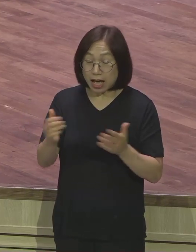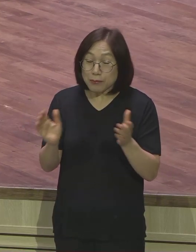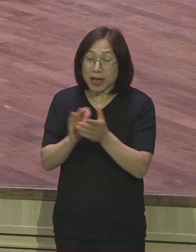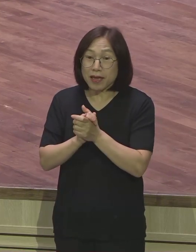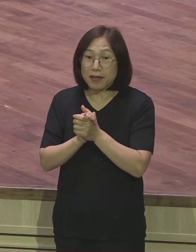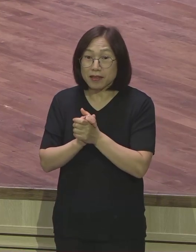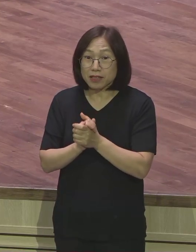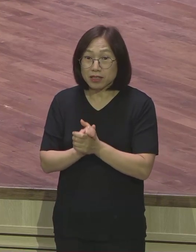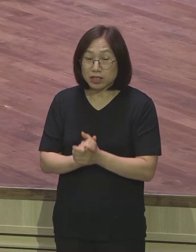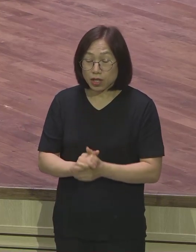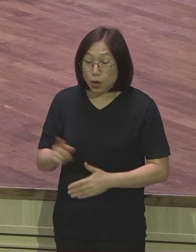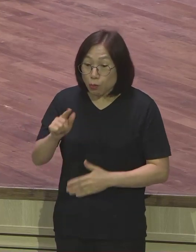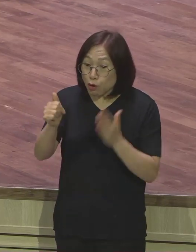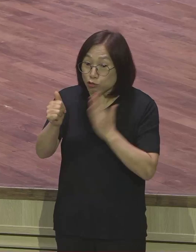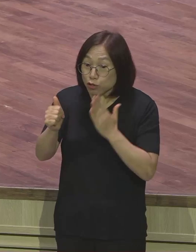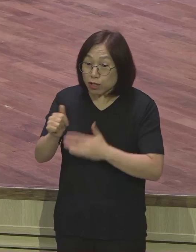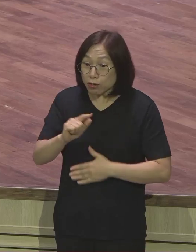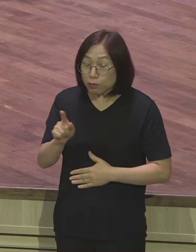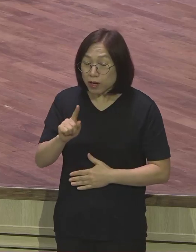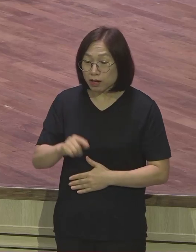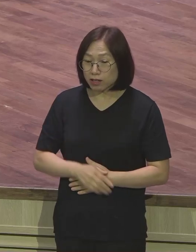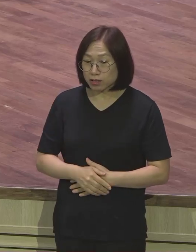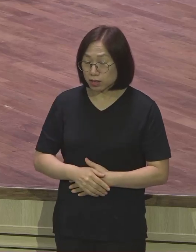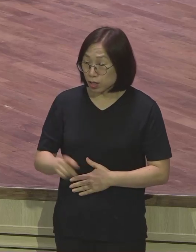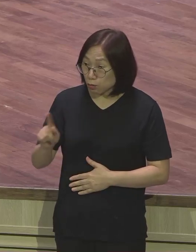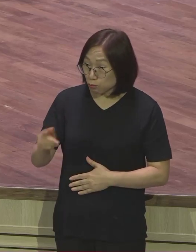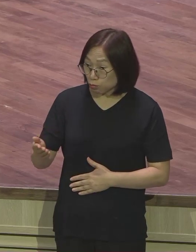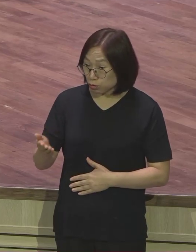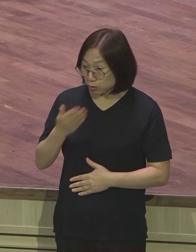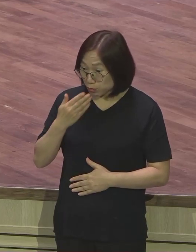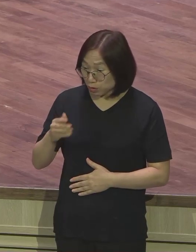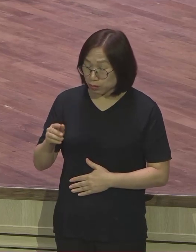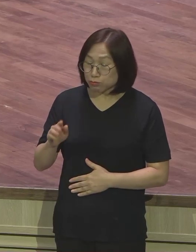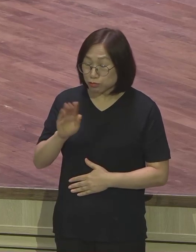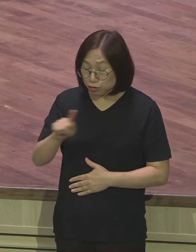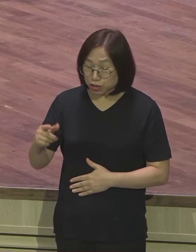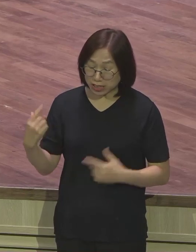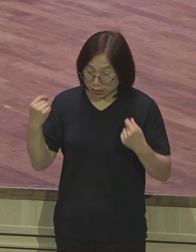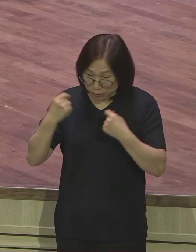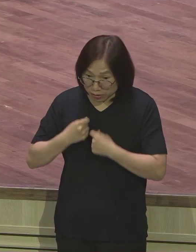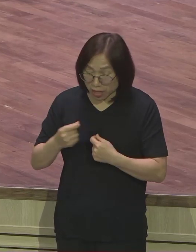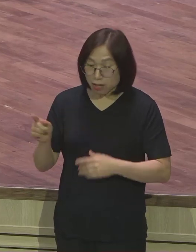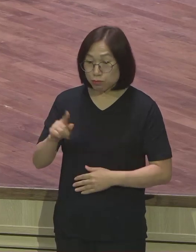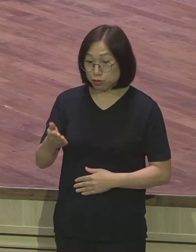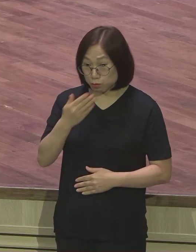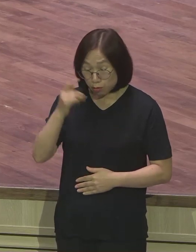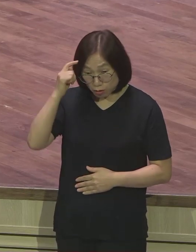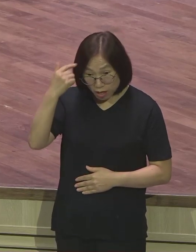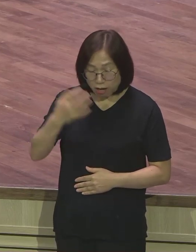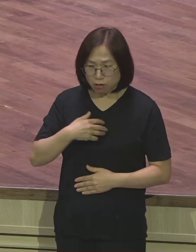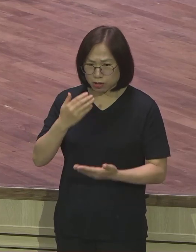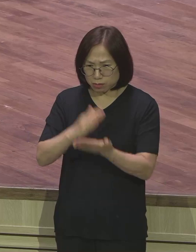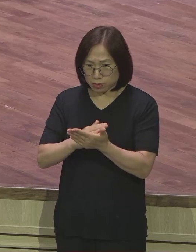뭘 구하라고 얘기합니까. 무엇을 입을까. 무엇을 먹을까. 마태복음 6장에는 너희의 머리털까지도 다 세신받은다.